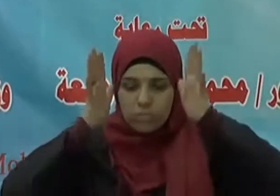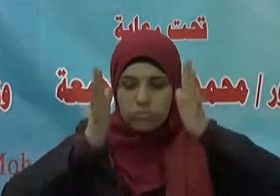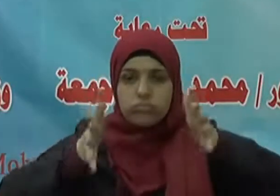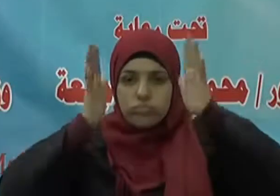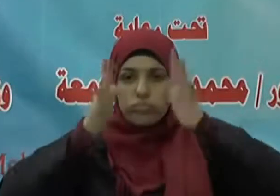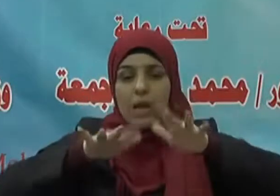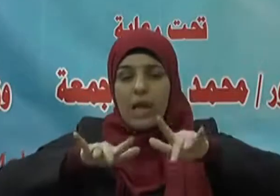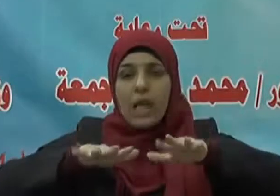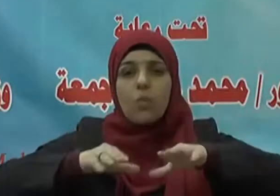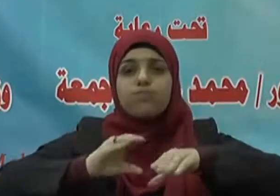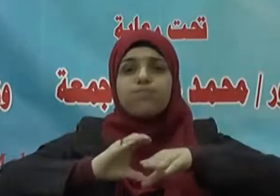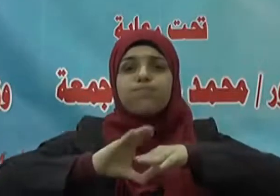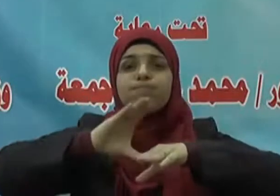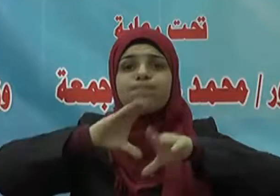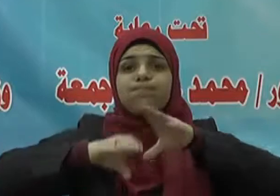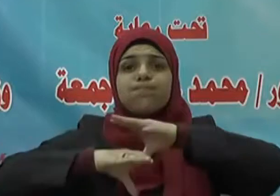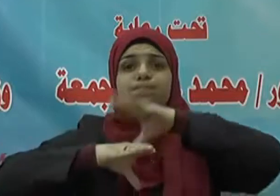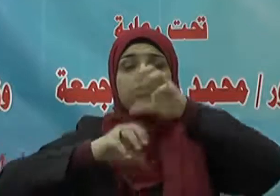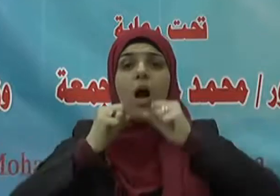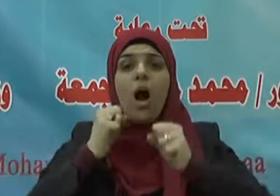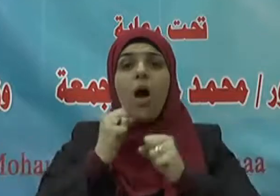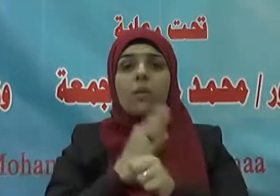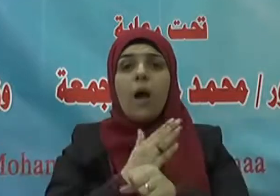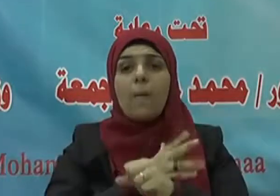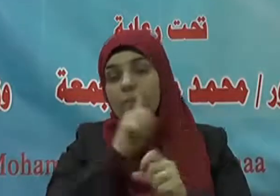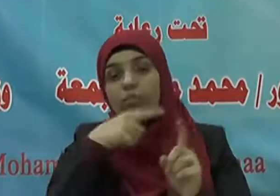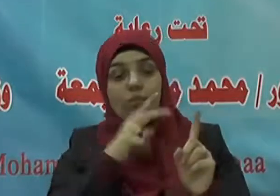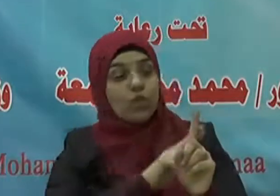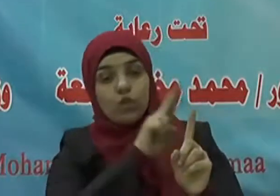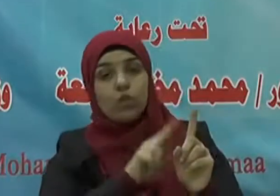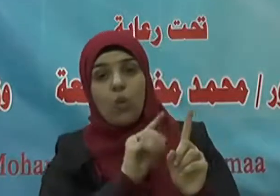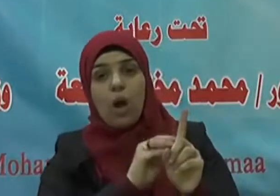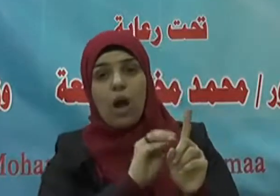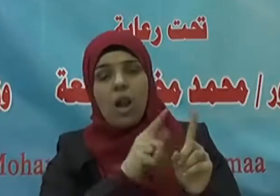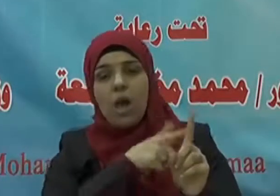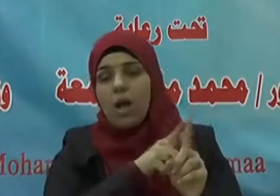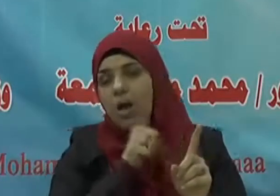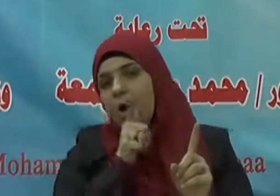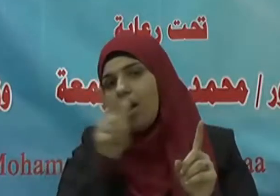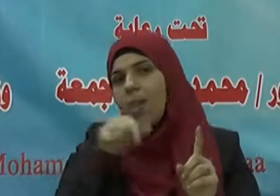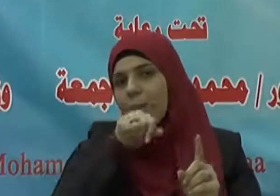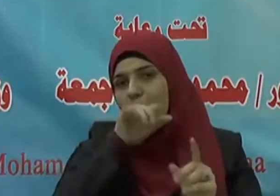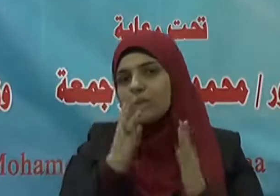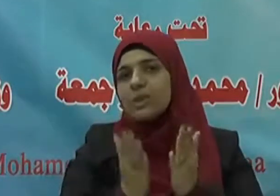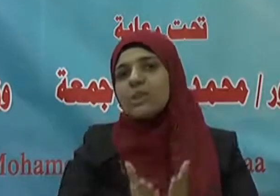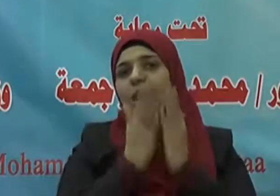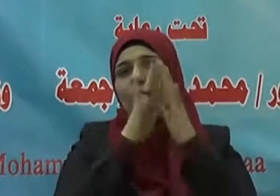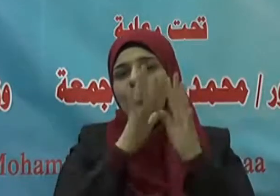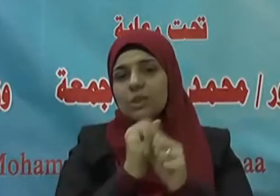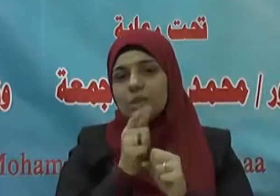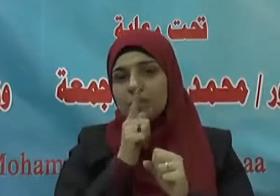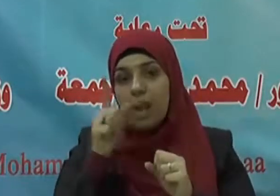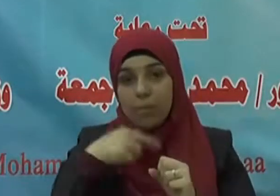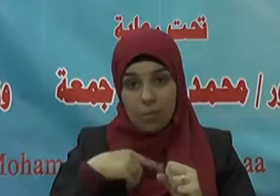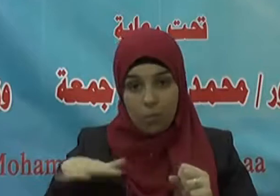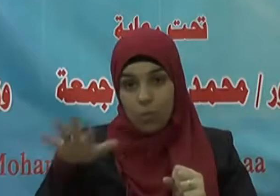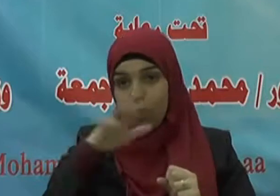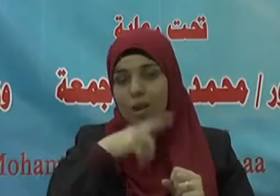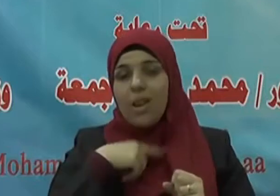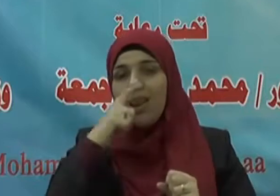قدماه وعندما سئل في ذلك قال صلى الله عليه وسلم